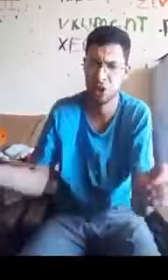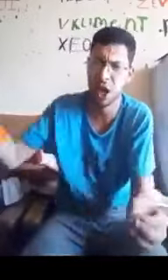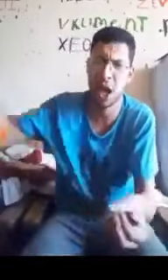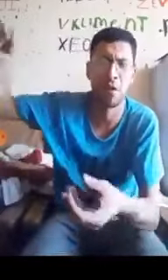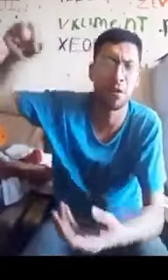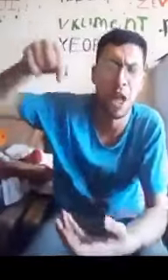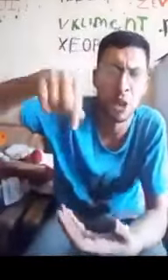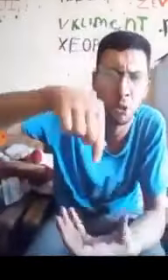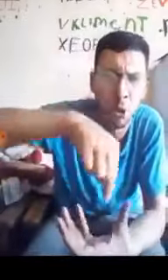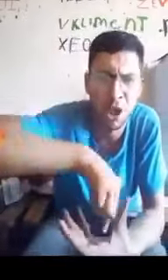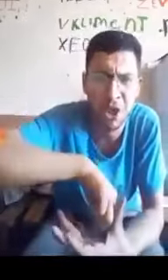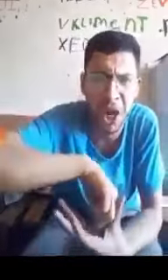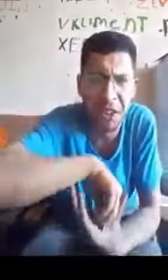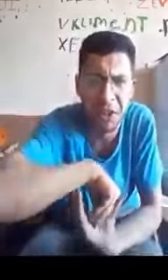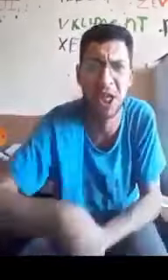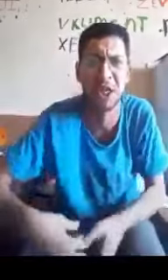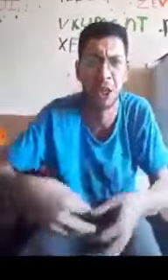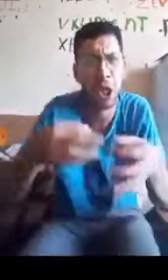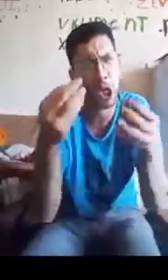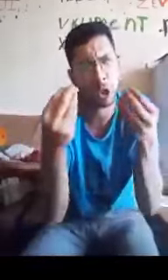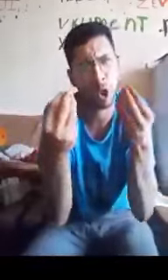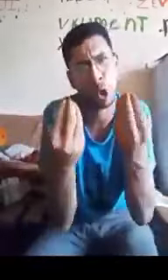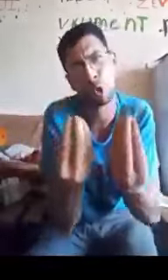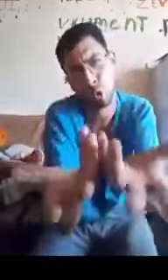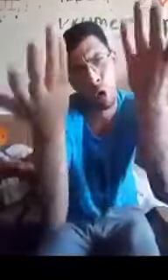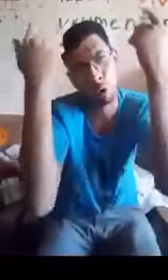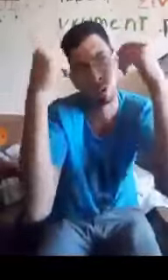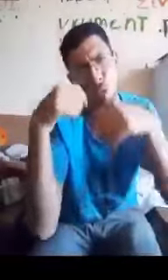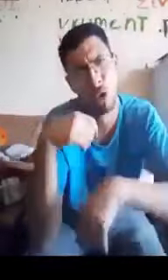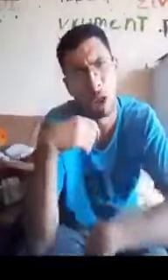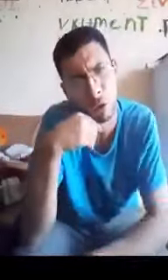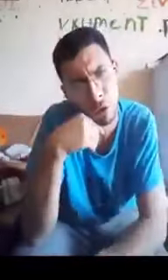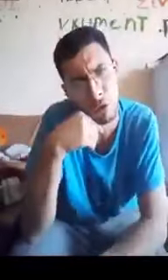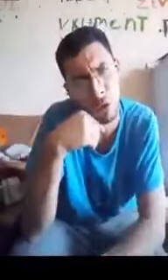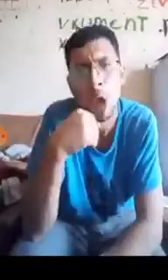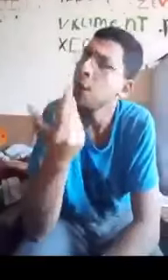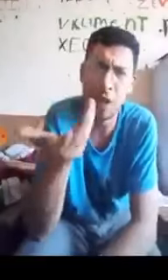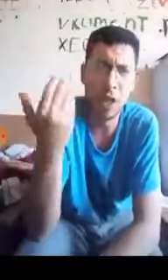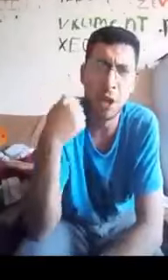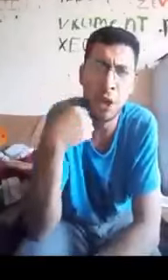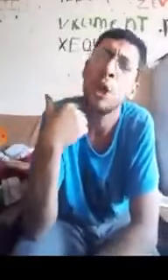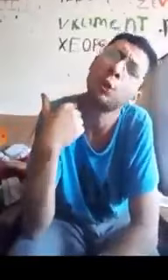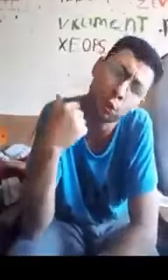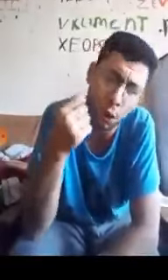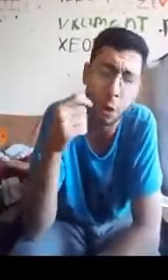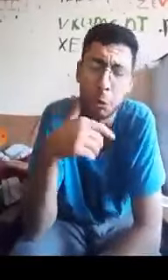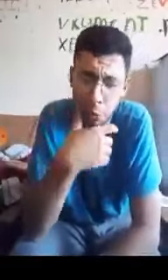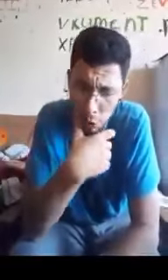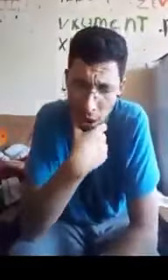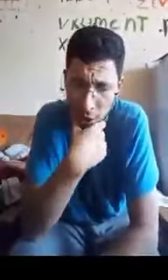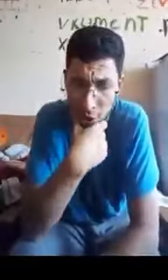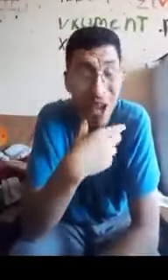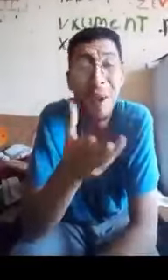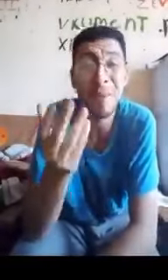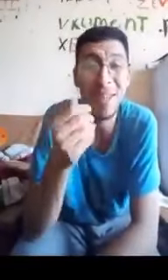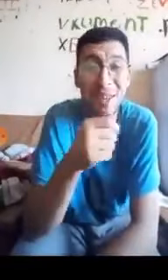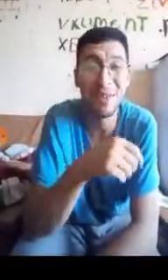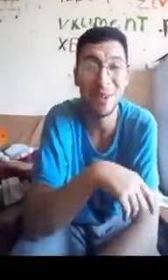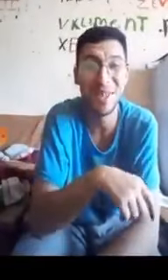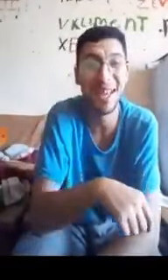cəhərifdən sözə gətirir, elə seksual düzəldir. Vətəni tural düzəldir, bir də görsən